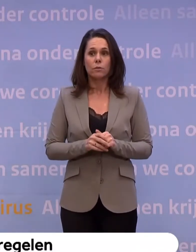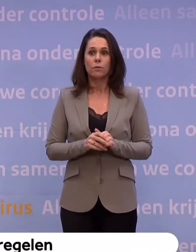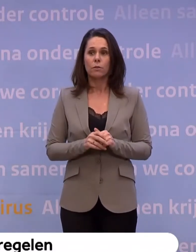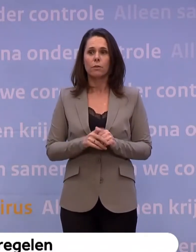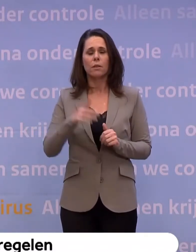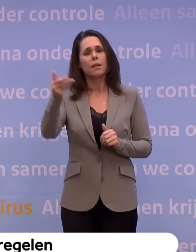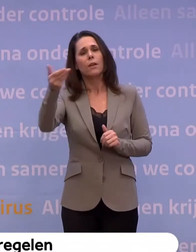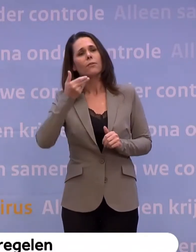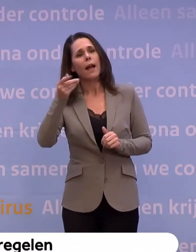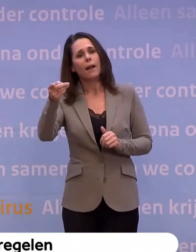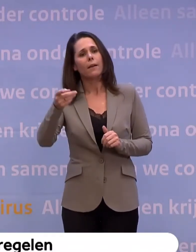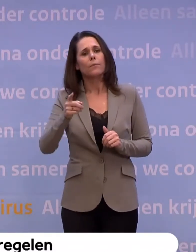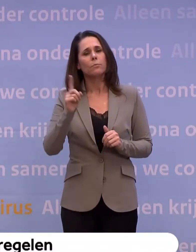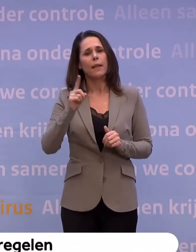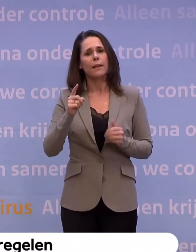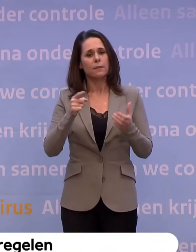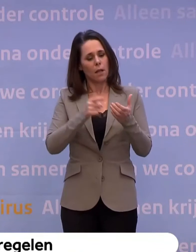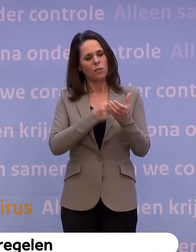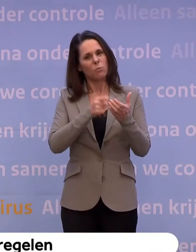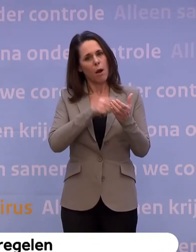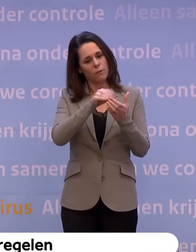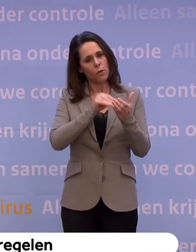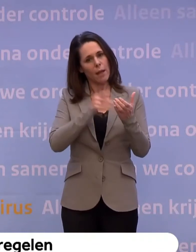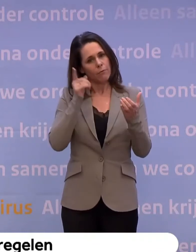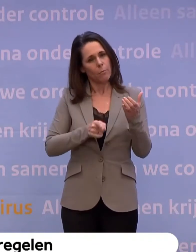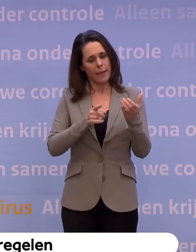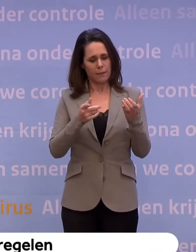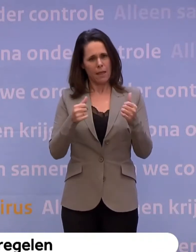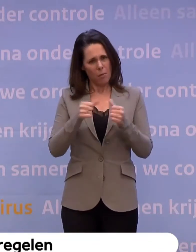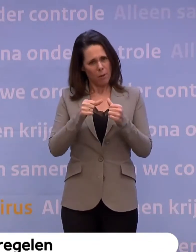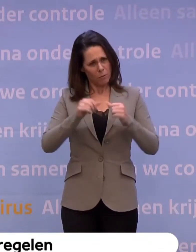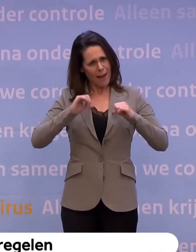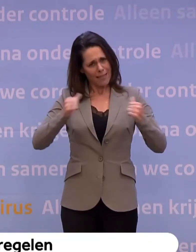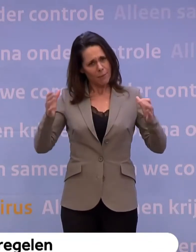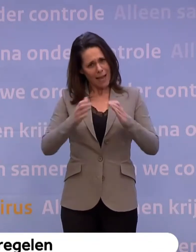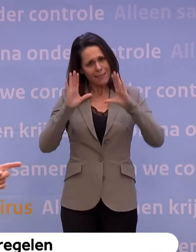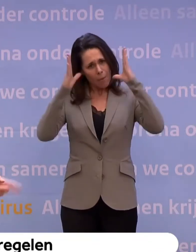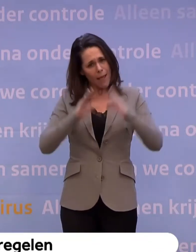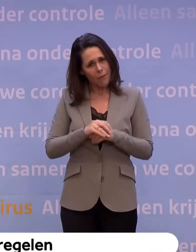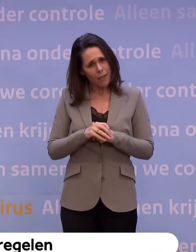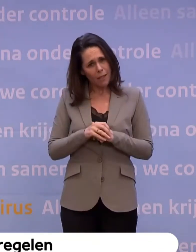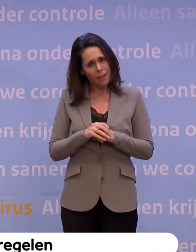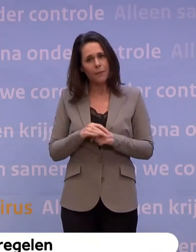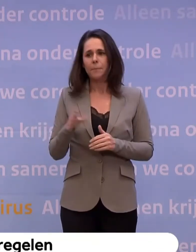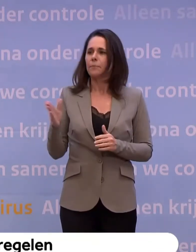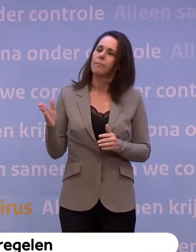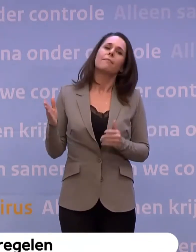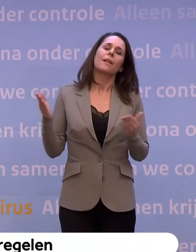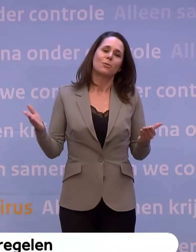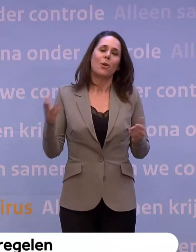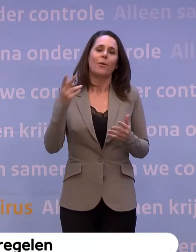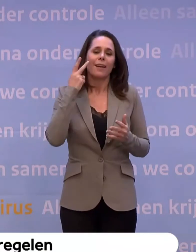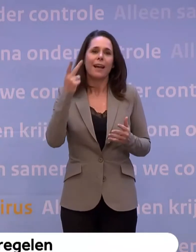verplichte smartphone-app... ...past bij de liberale samenleving zoals u hem voor ogen heeft? Nou, dat is precies één van de dingen waar we naar kijken.